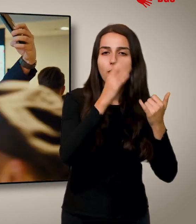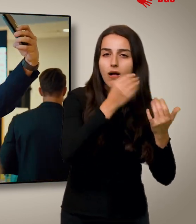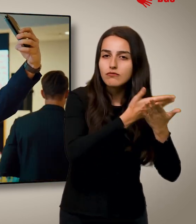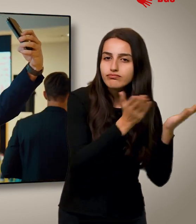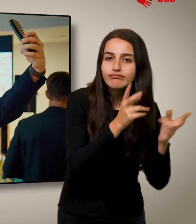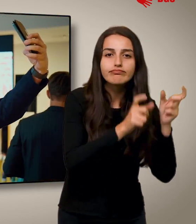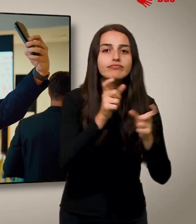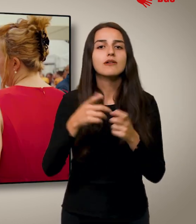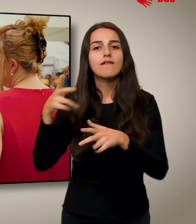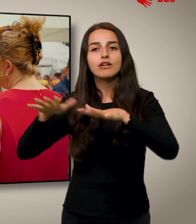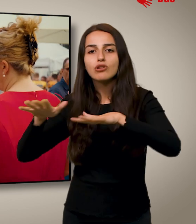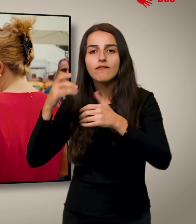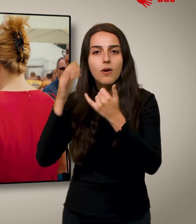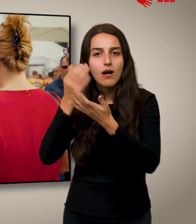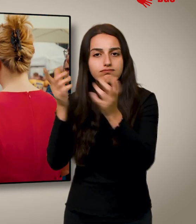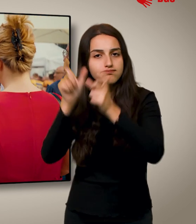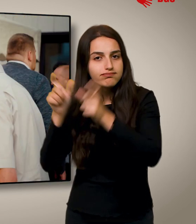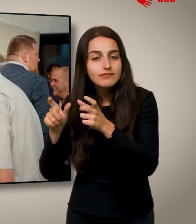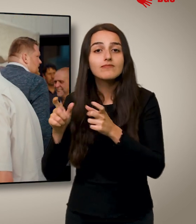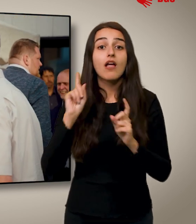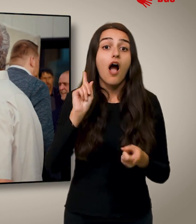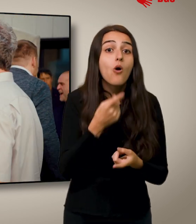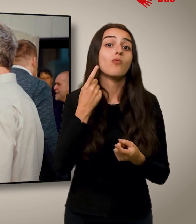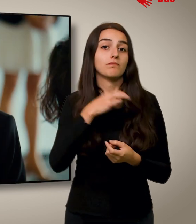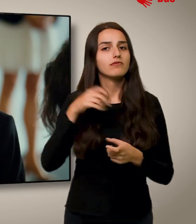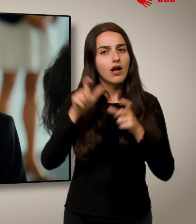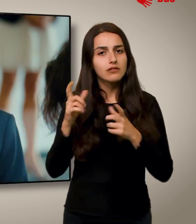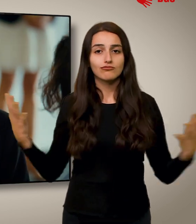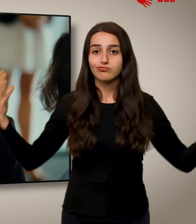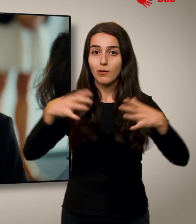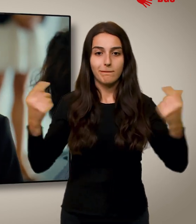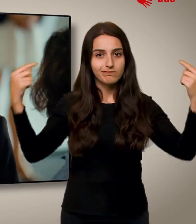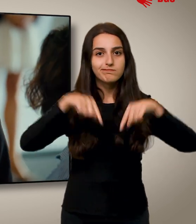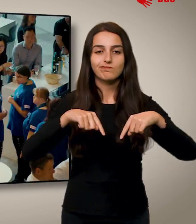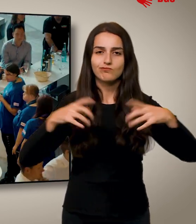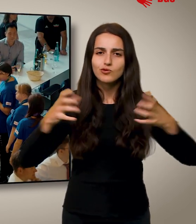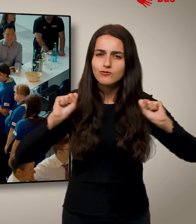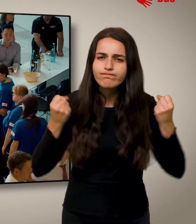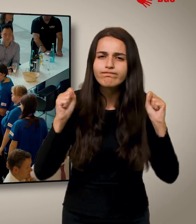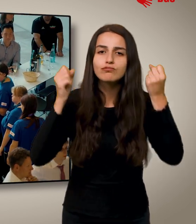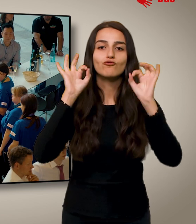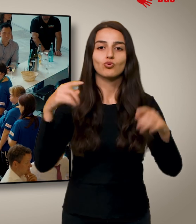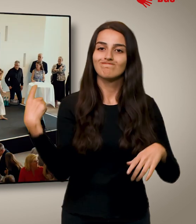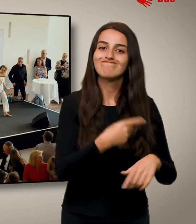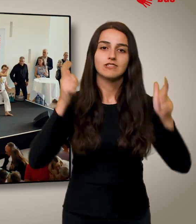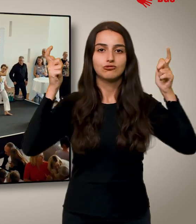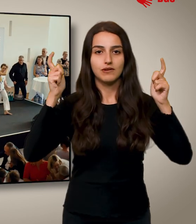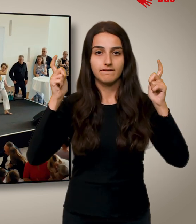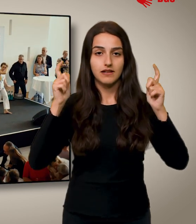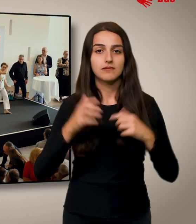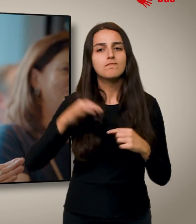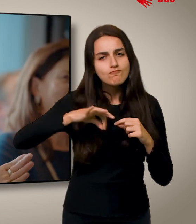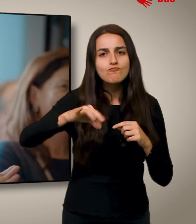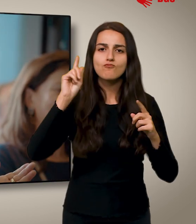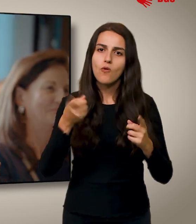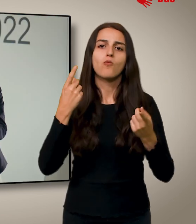Politiker, Vertreterinnen und Vertreter der Wirtschaft sowie der Zivilgesellschaft kommen zusammen und engagieren sich für unsere Gesellschaft. Und